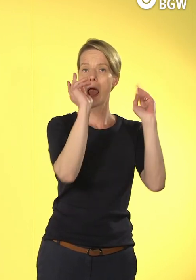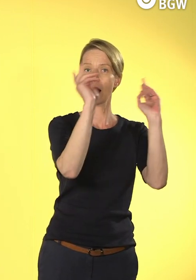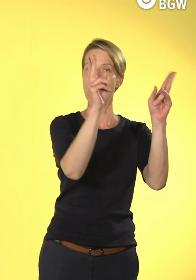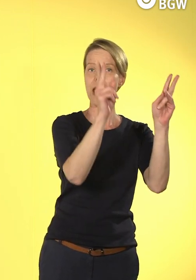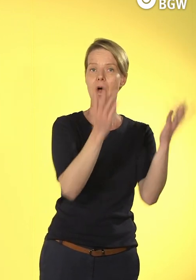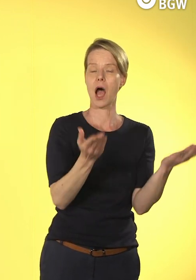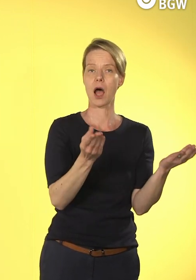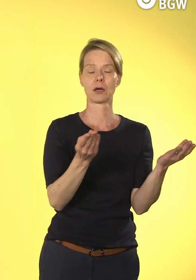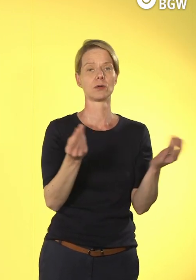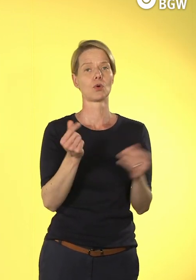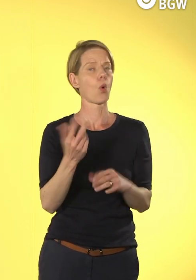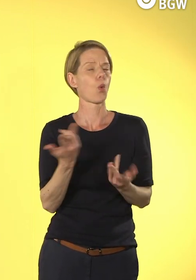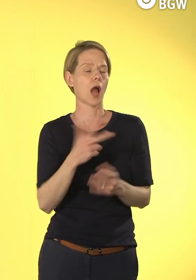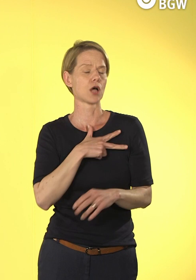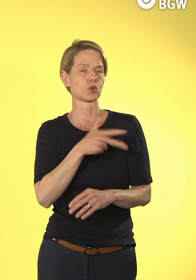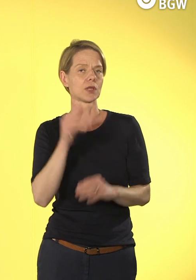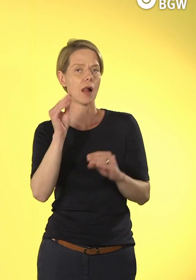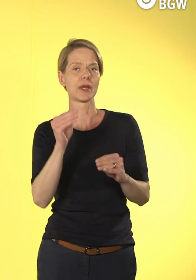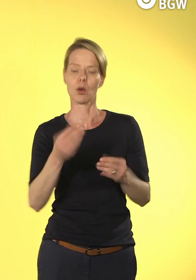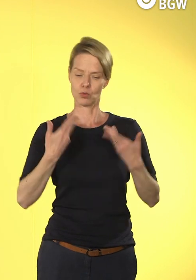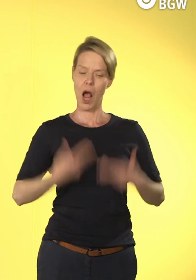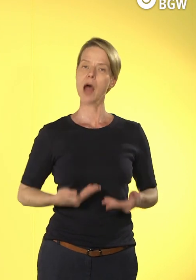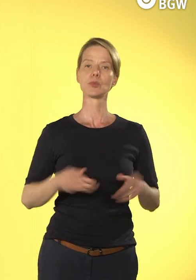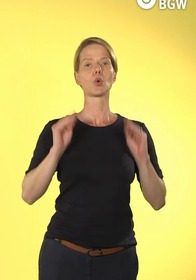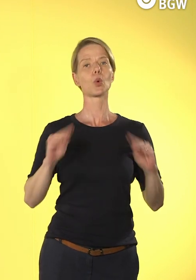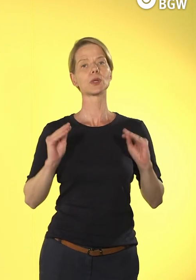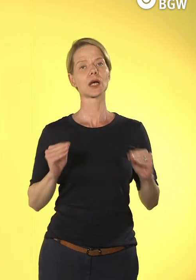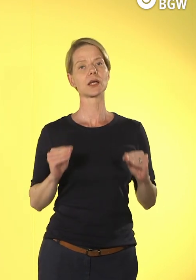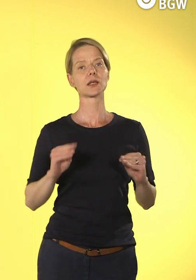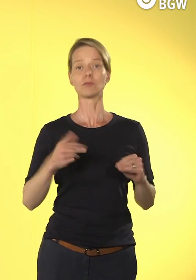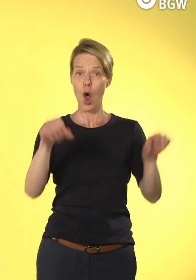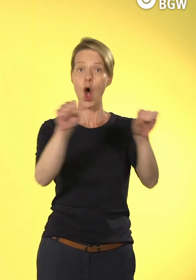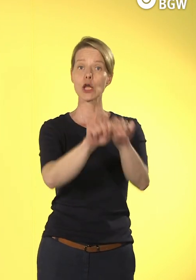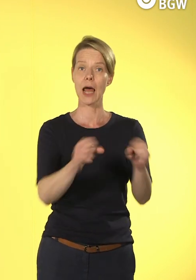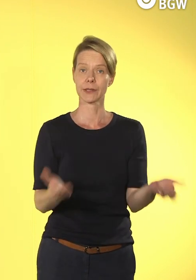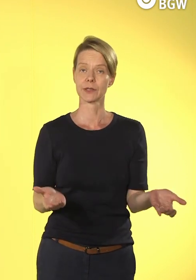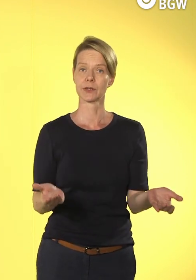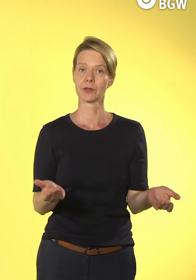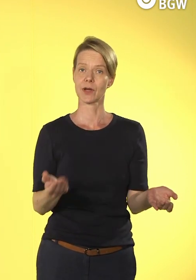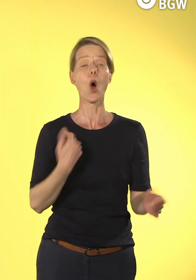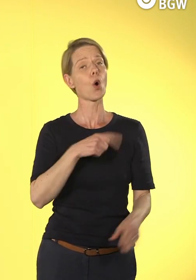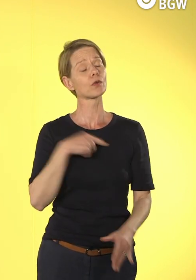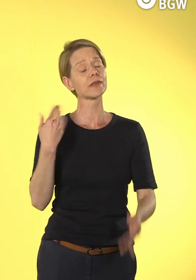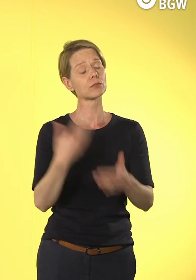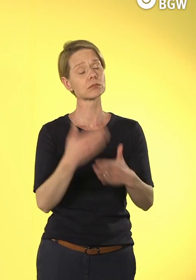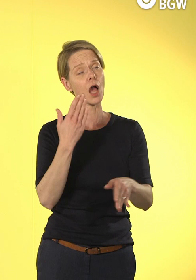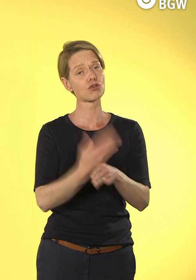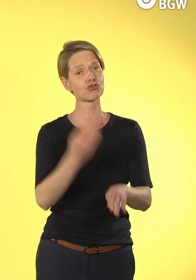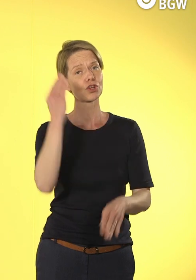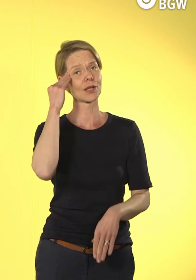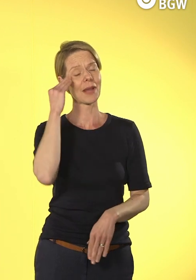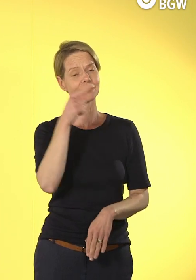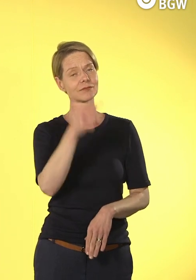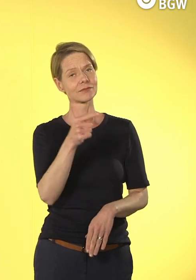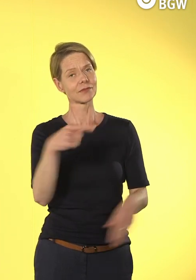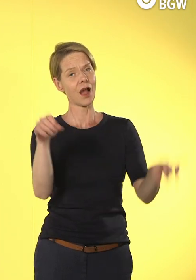Pädagogen dort Unterricht anbieten. Und wir haben in einigen Fällen jetzt schon gemerkt, dass dieses Online-Angebot dann